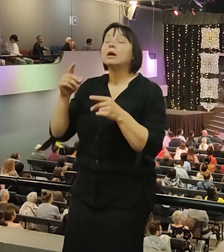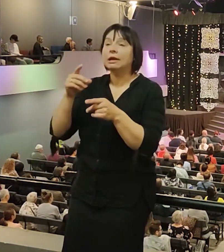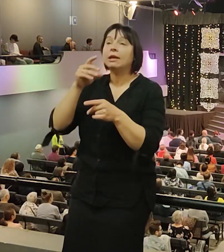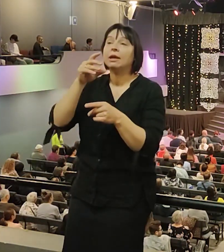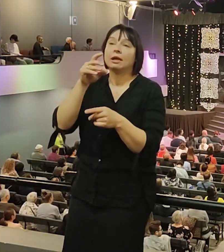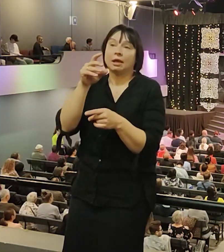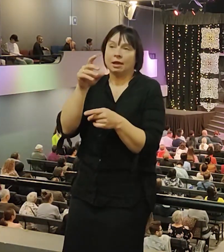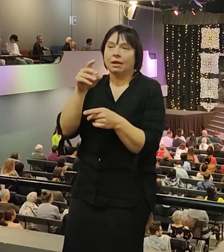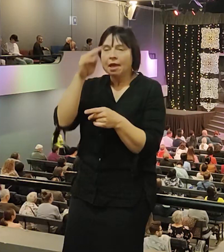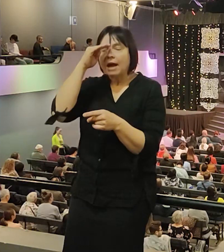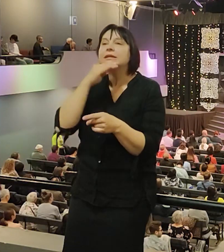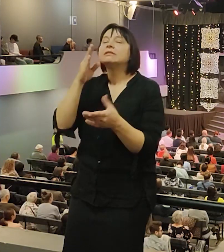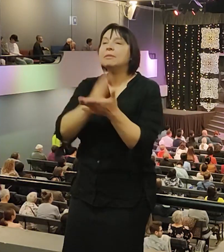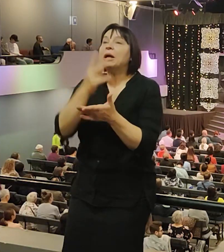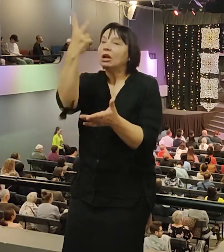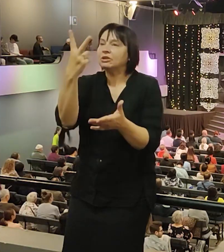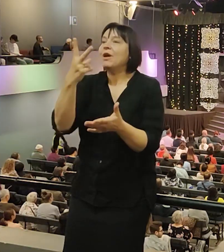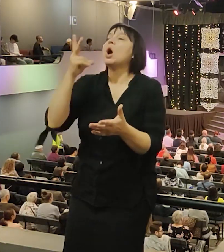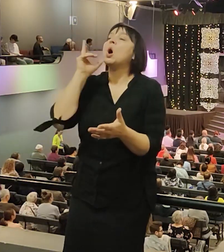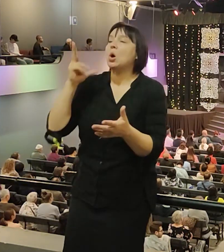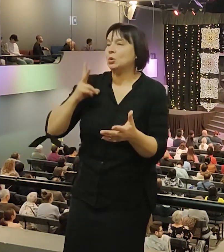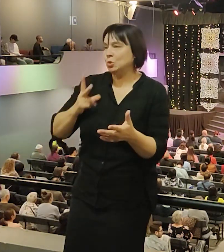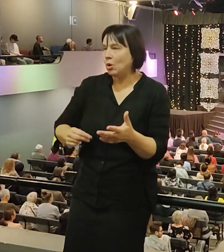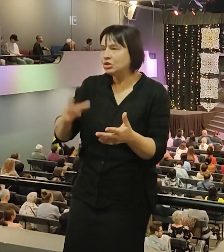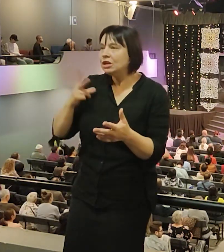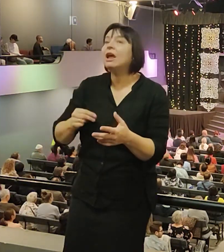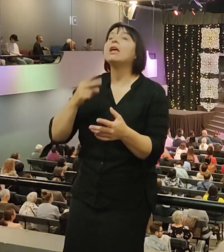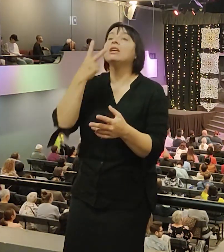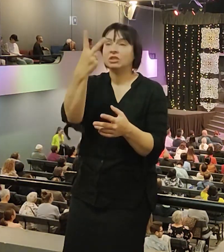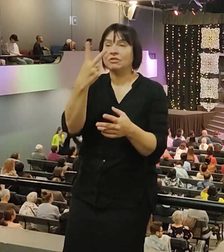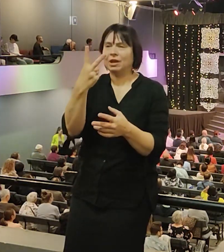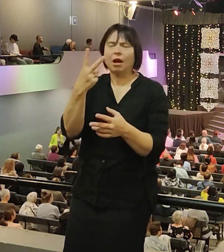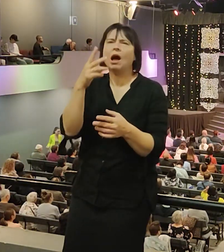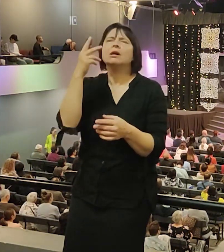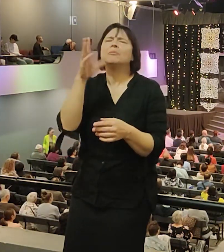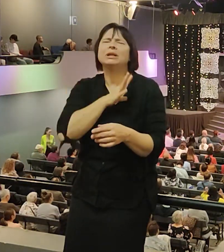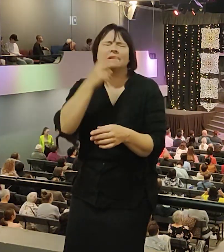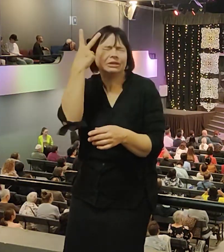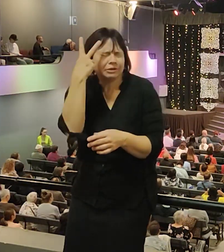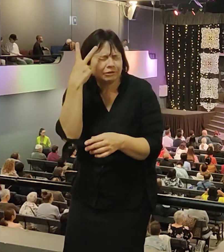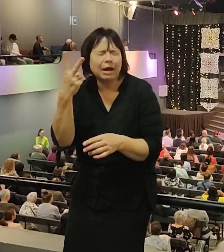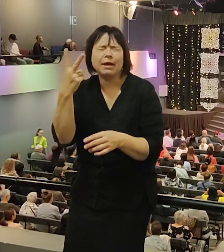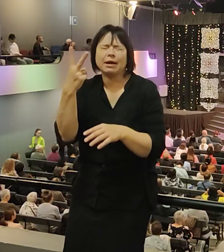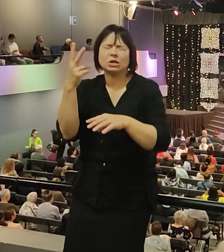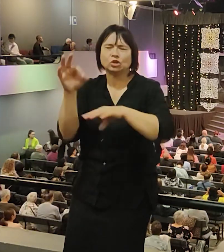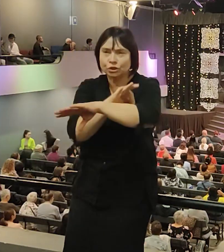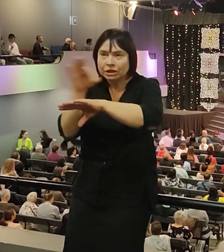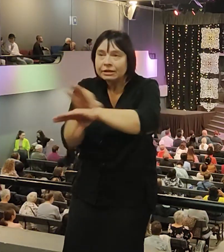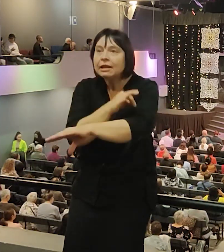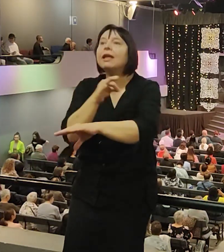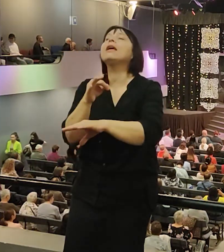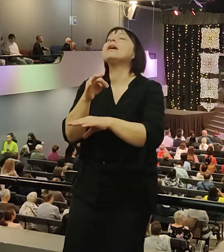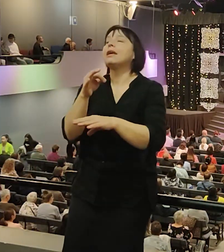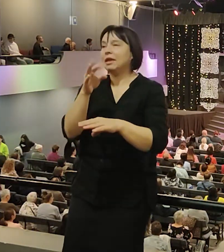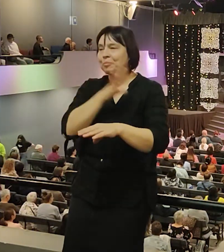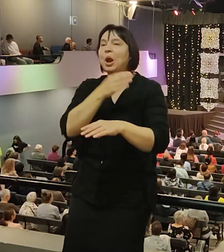рабынями или слугами, служанками и жен. У него были 4 жены в то время. У него было 13 детей.